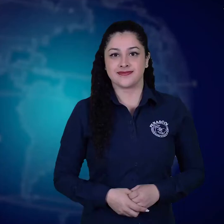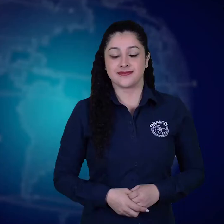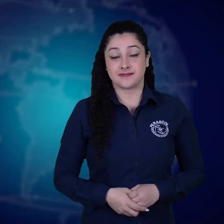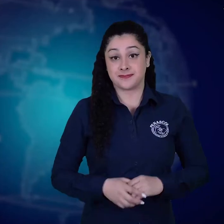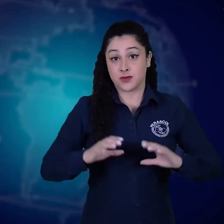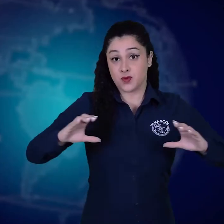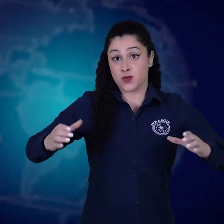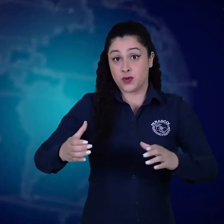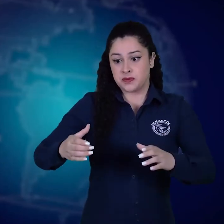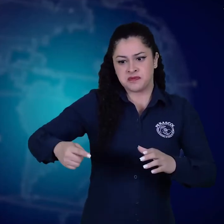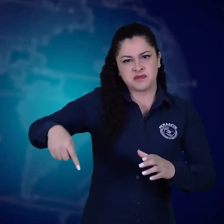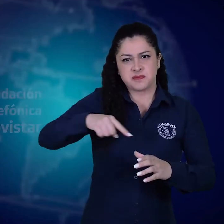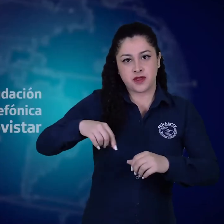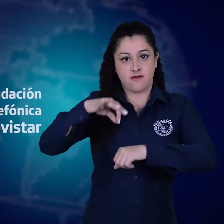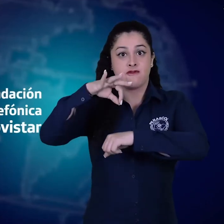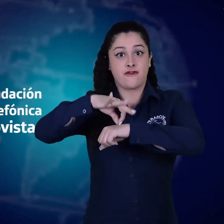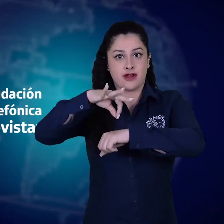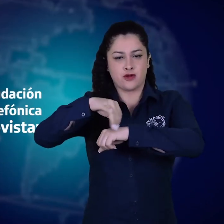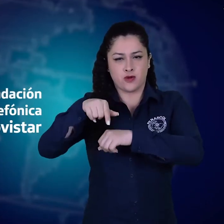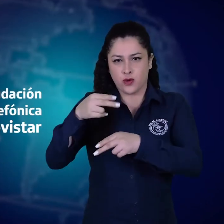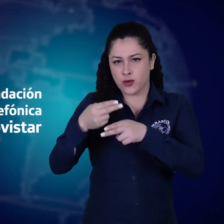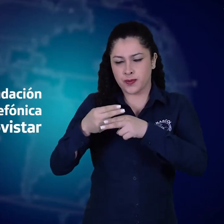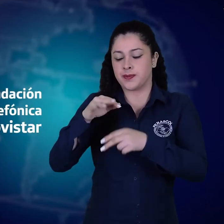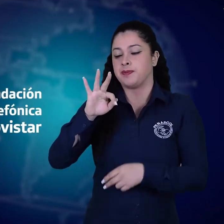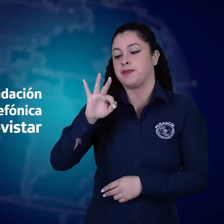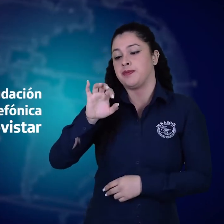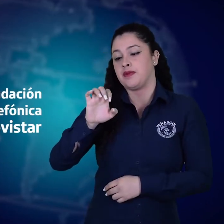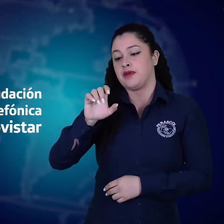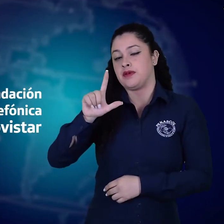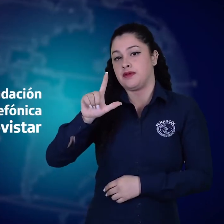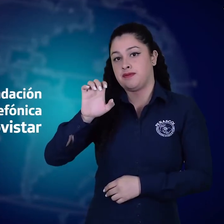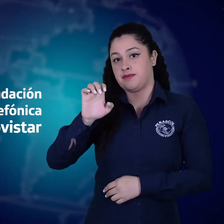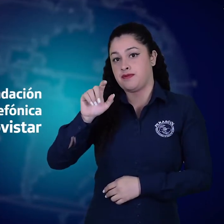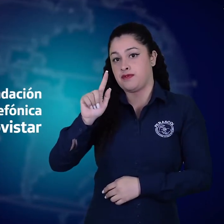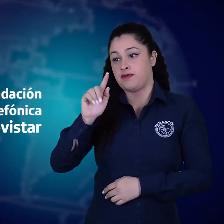La fundación llamada Telefónica Movistar